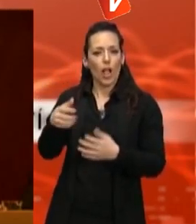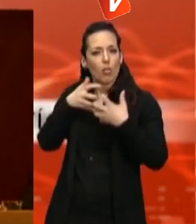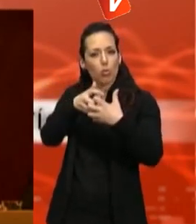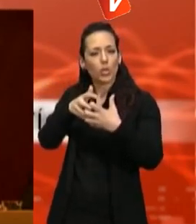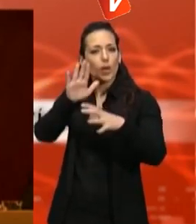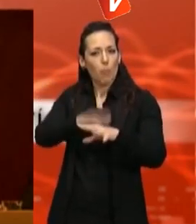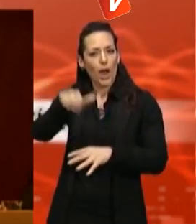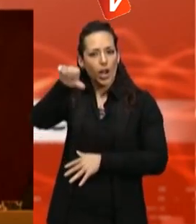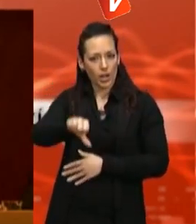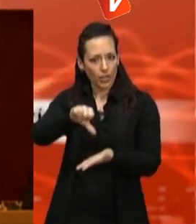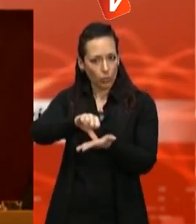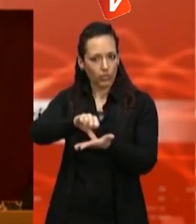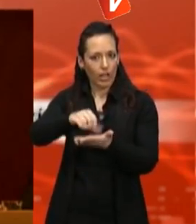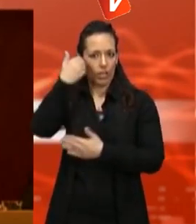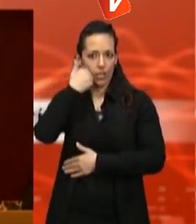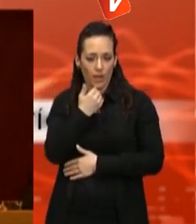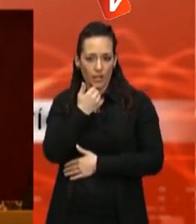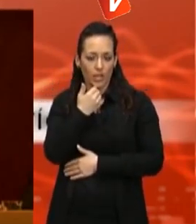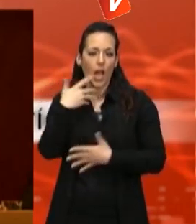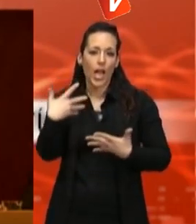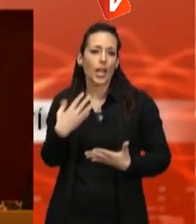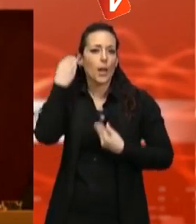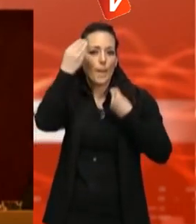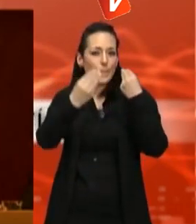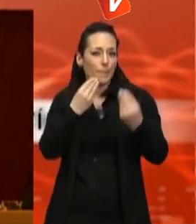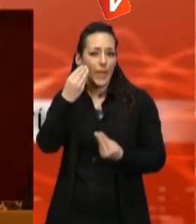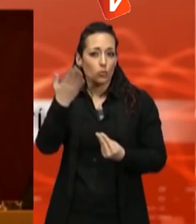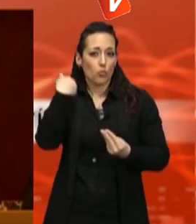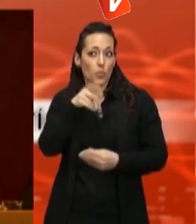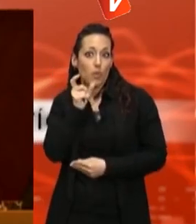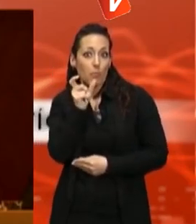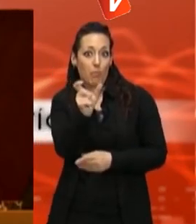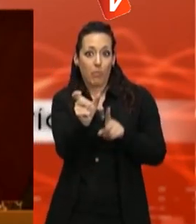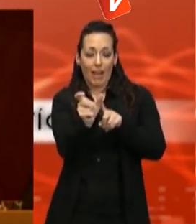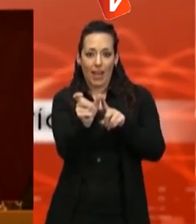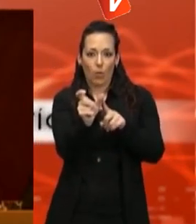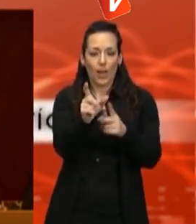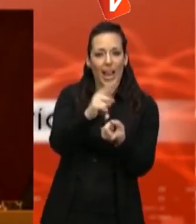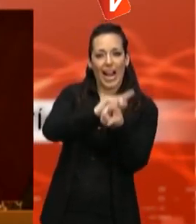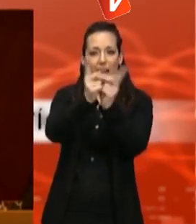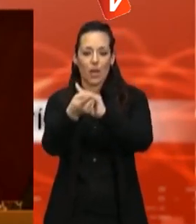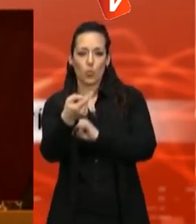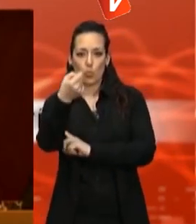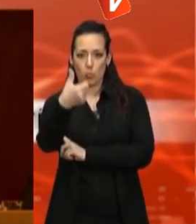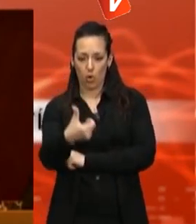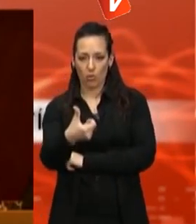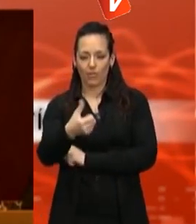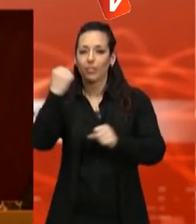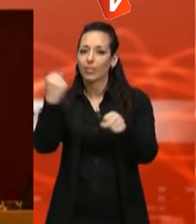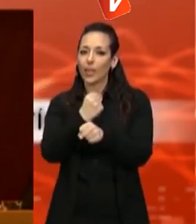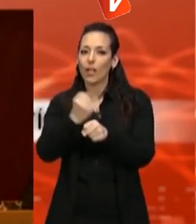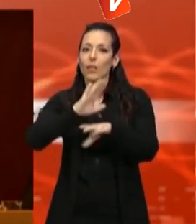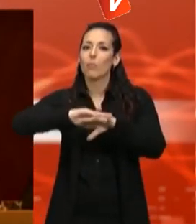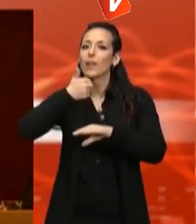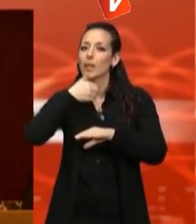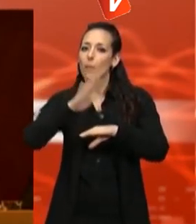i ara penso que hem de donar un nou sentit a aquesta expressió i aquest terrassenquisme ha de ser treballar pels terrassencs i terrassenques, per la gent, per tothom, per